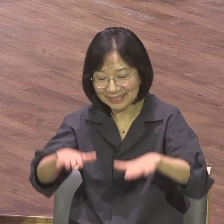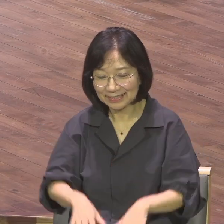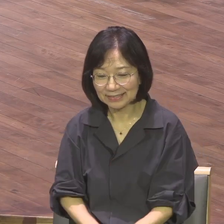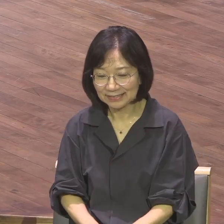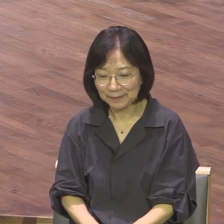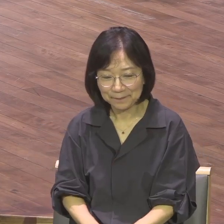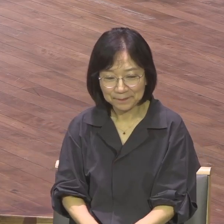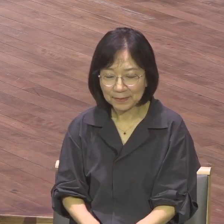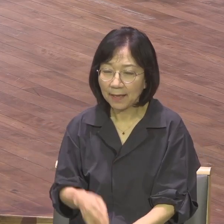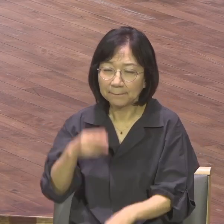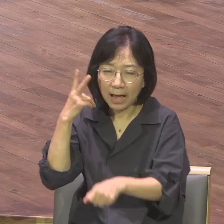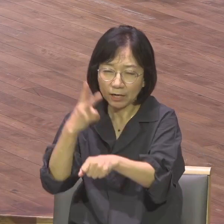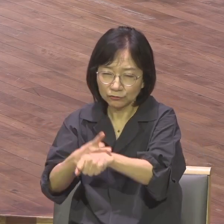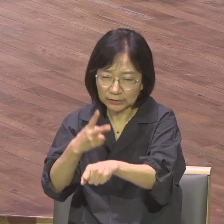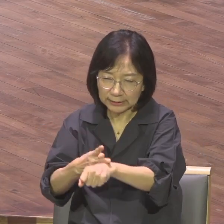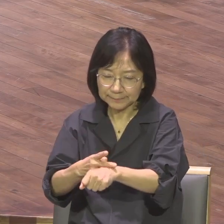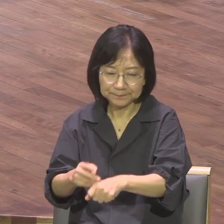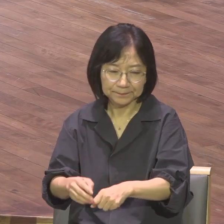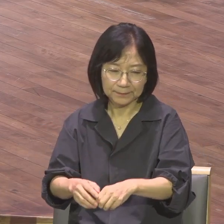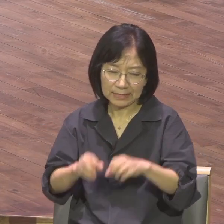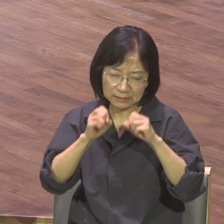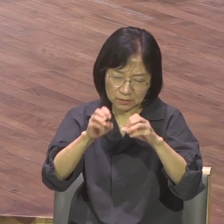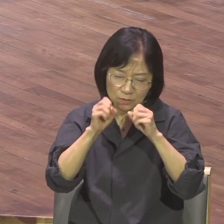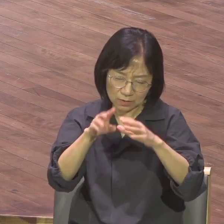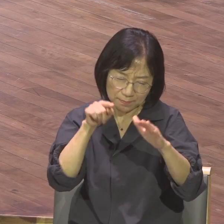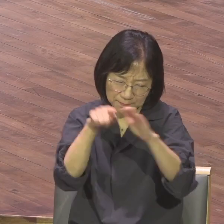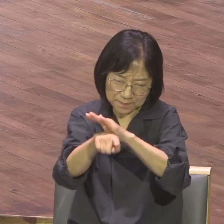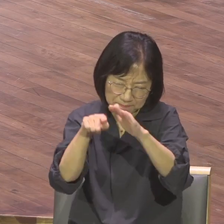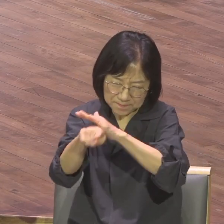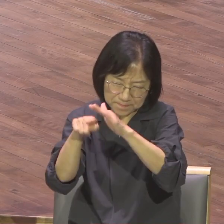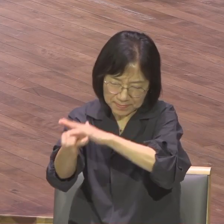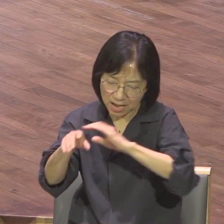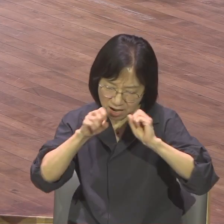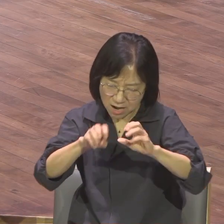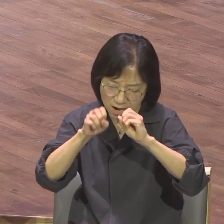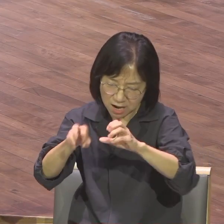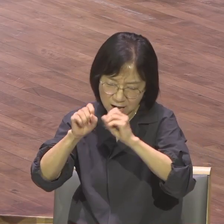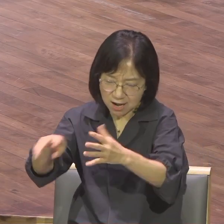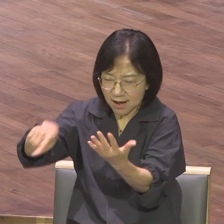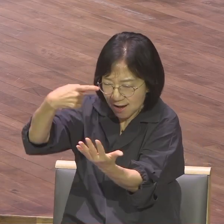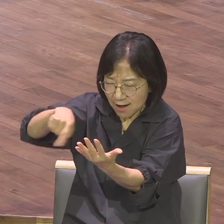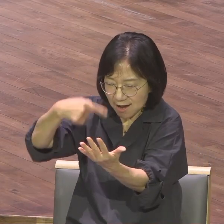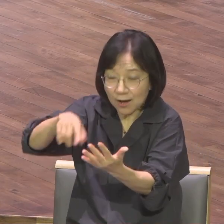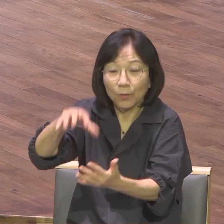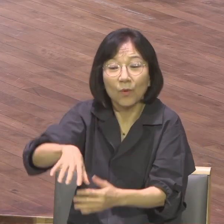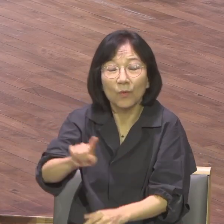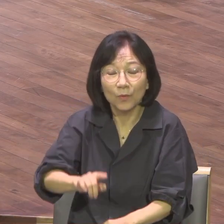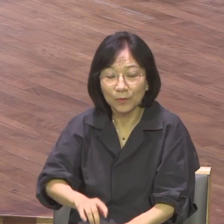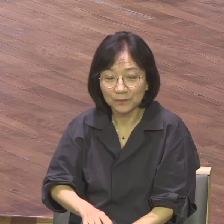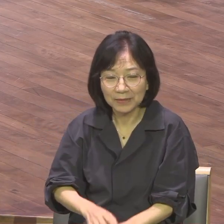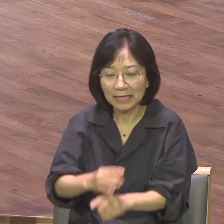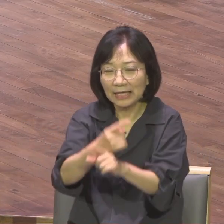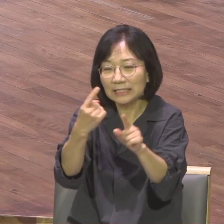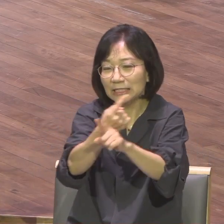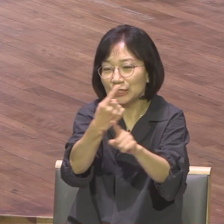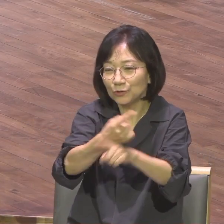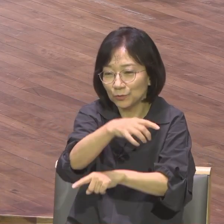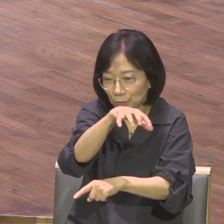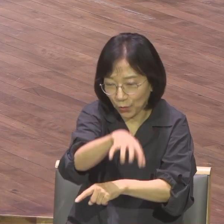공략한 곳이 어디였죠? 치유의 현장이었습니다 바울이 제일 심혈을 기울였고 가장 집중했던 곳이 어디입니까?